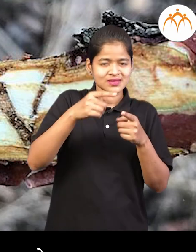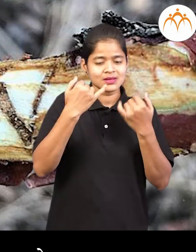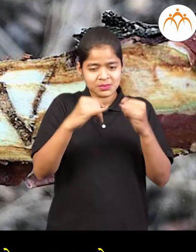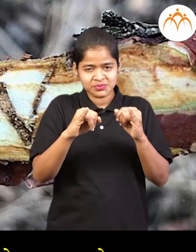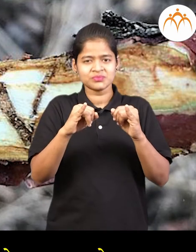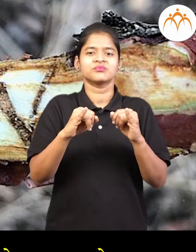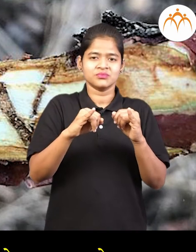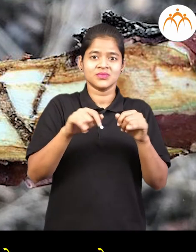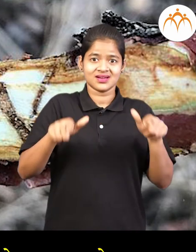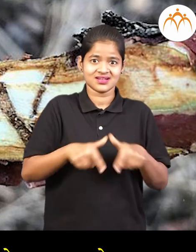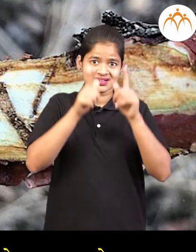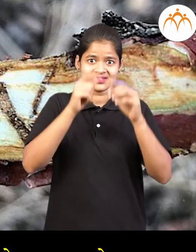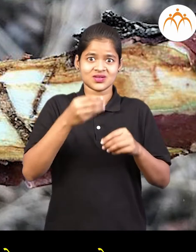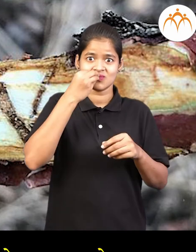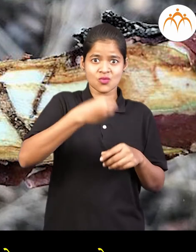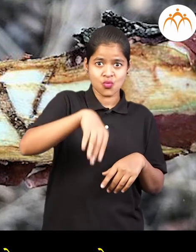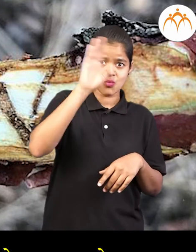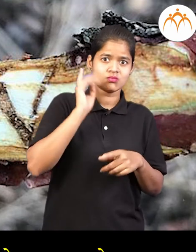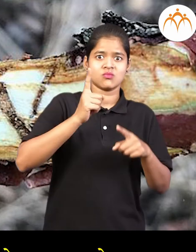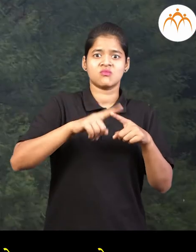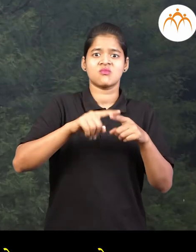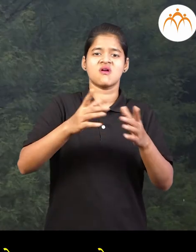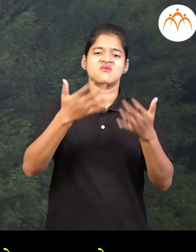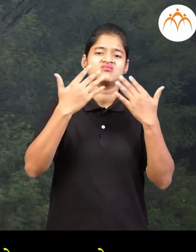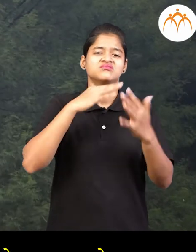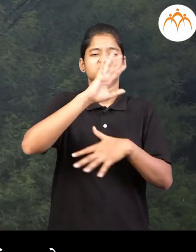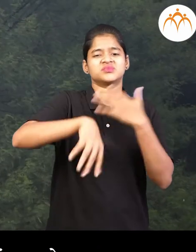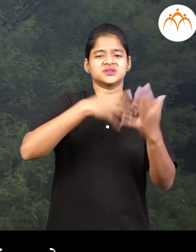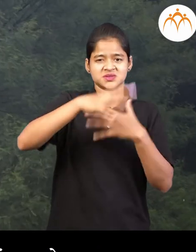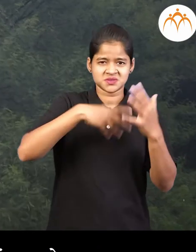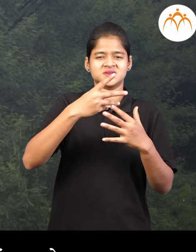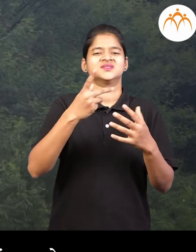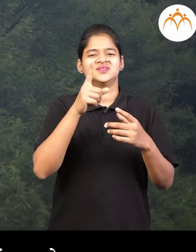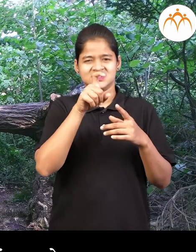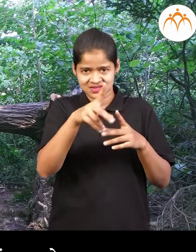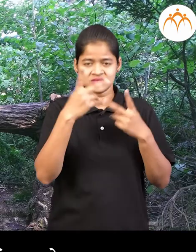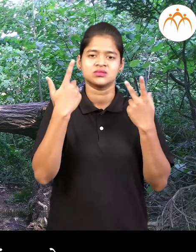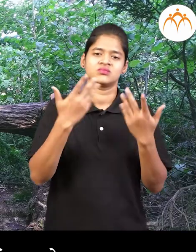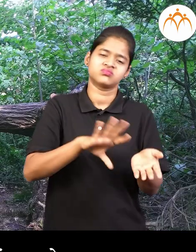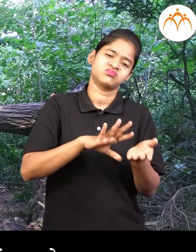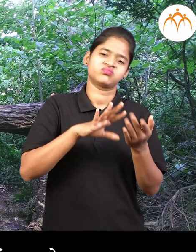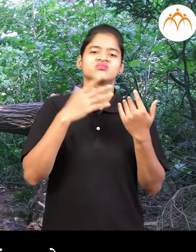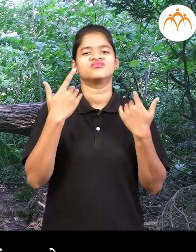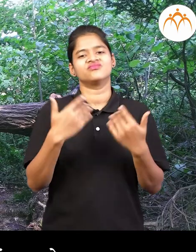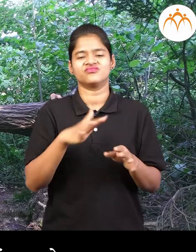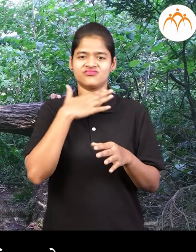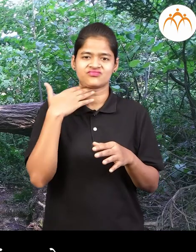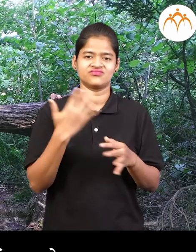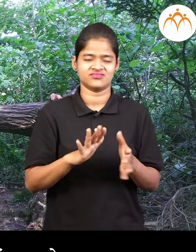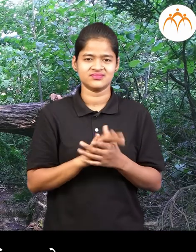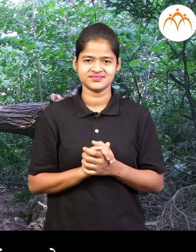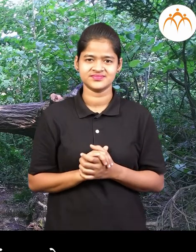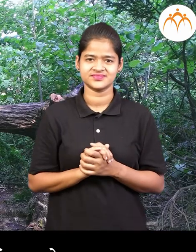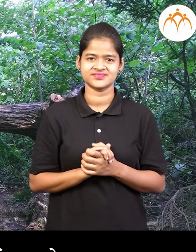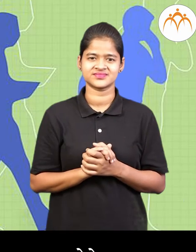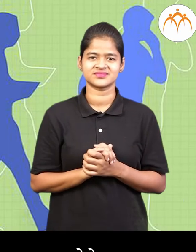जाड जुन जाल्या मुले, कीडल्या मुले, वादाला मुले, नाश पावते मनचे पडते किमा मरते